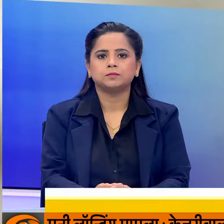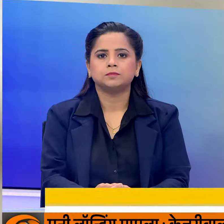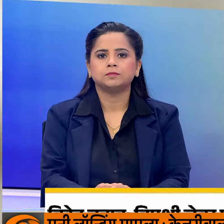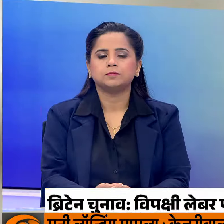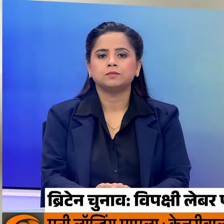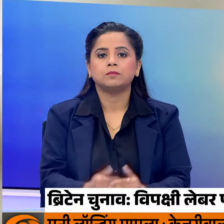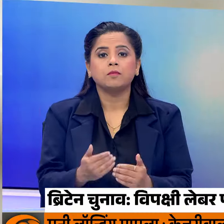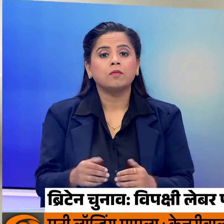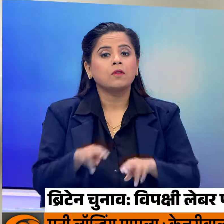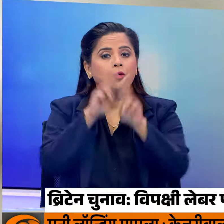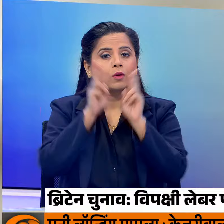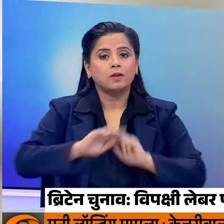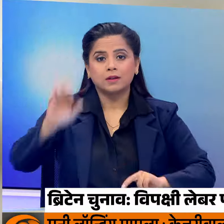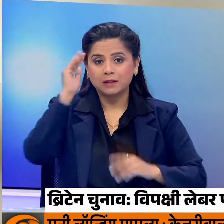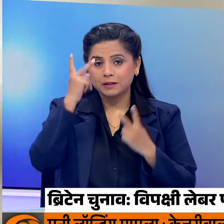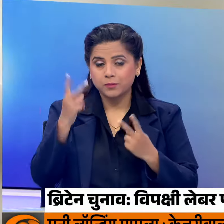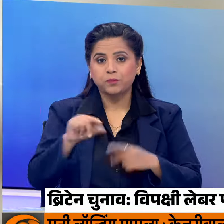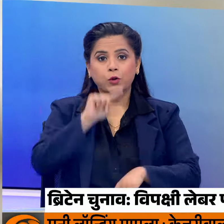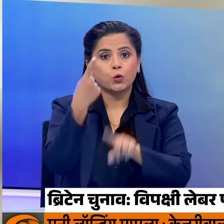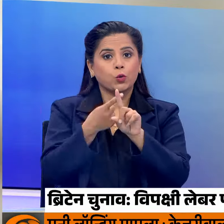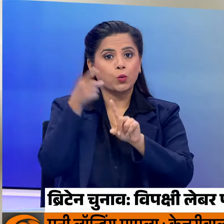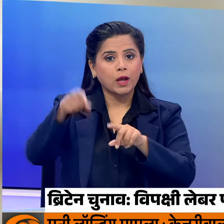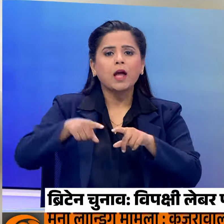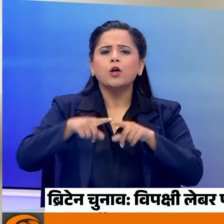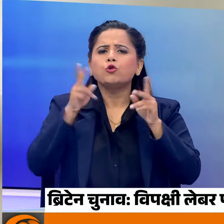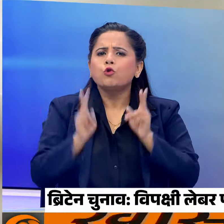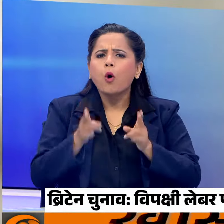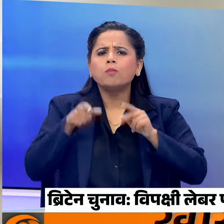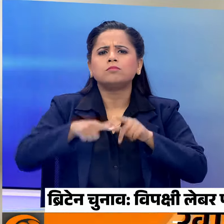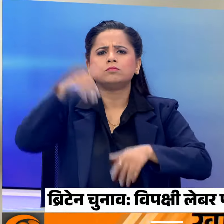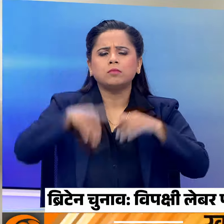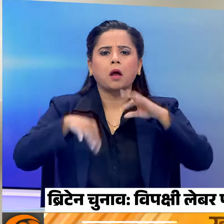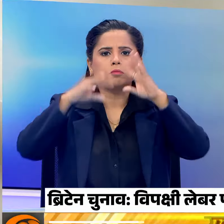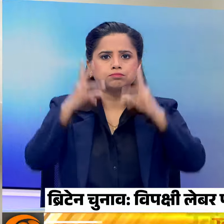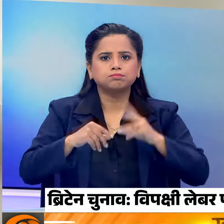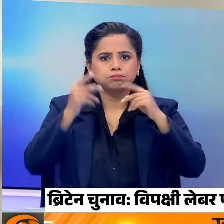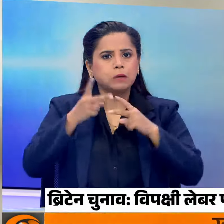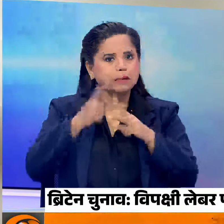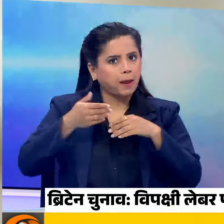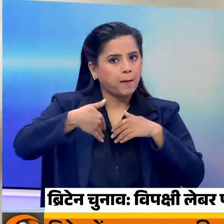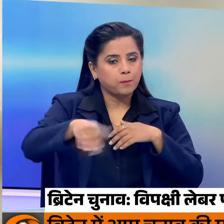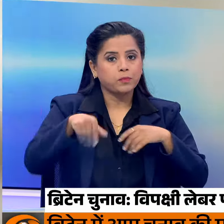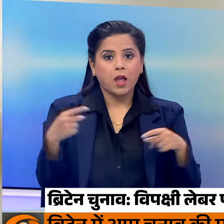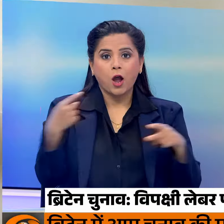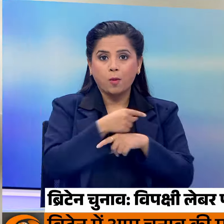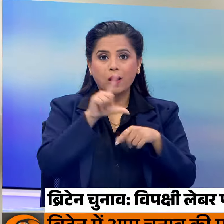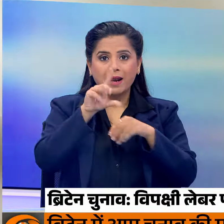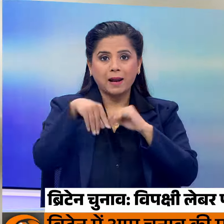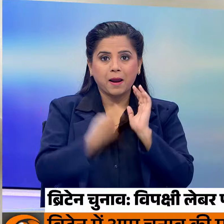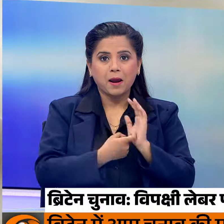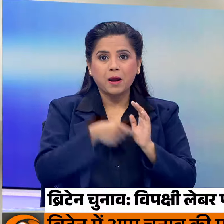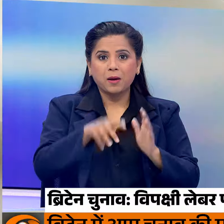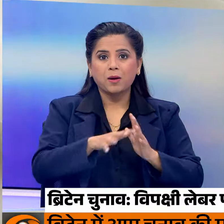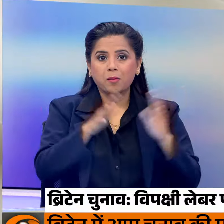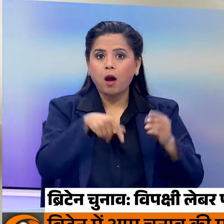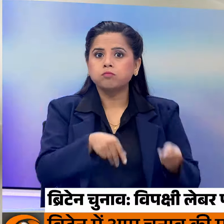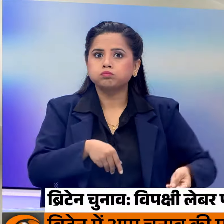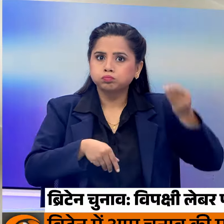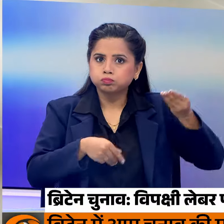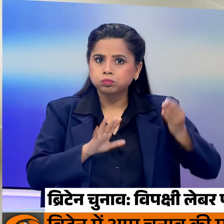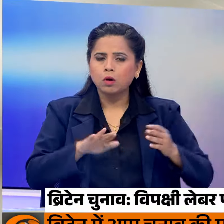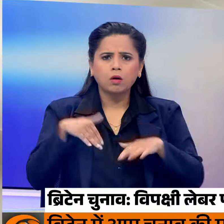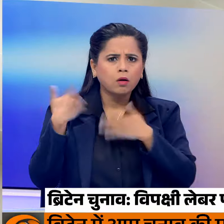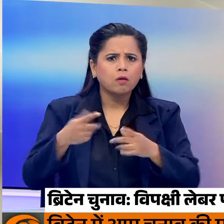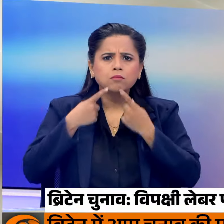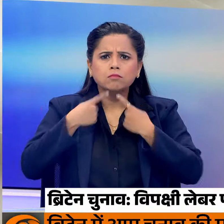और अंतराश्ट्रे खबरों में ब्रिटन में आम चुनाव के बाद मदगड़ना जारी विपक्षी लेबर पार्टी को भारी भड़त अब तक